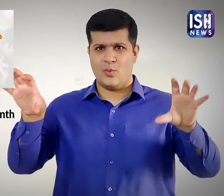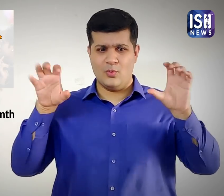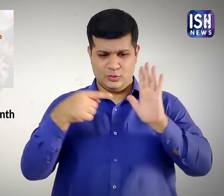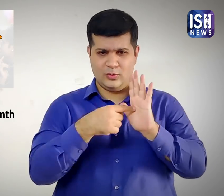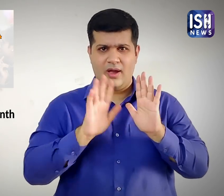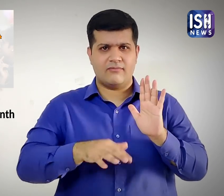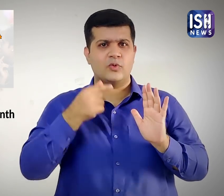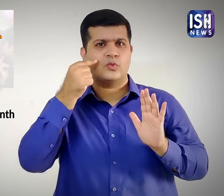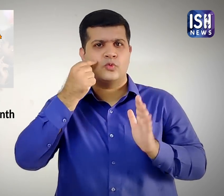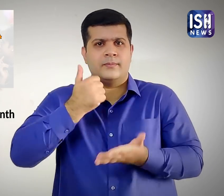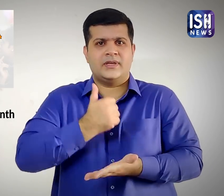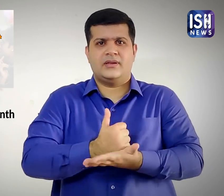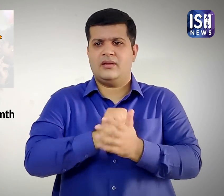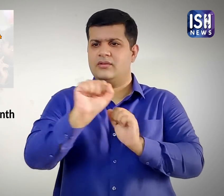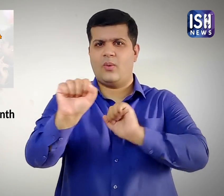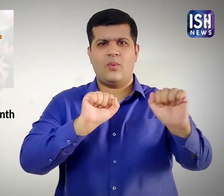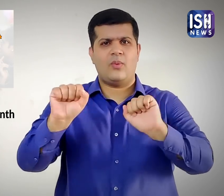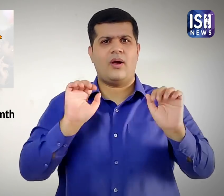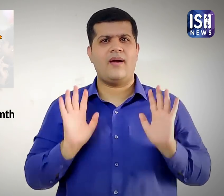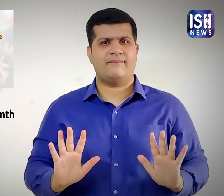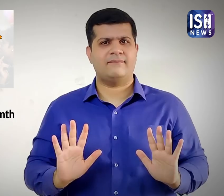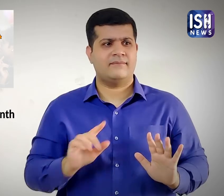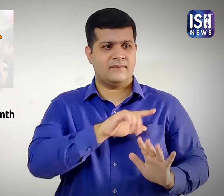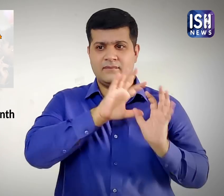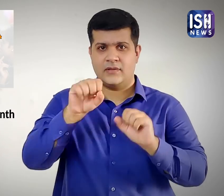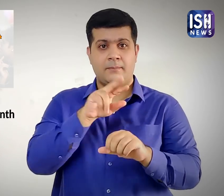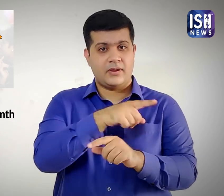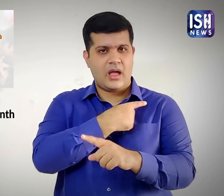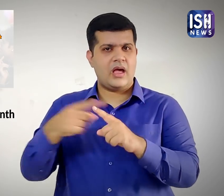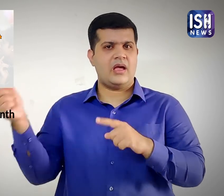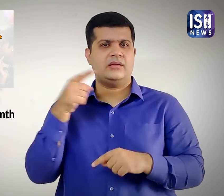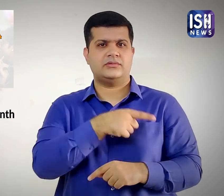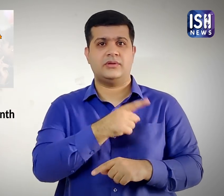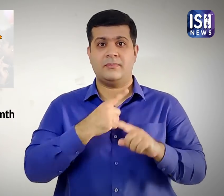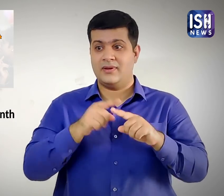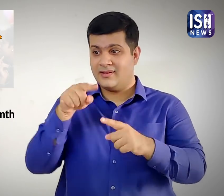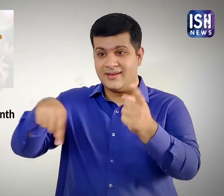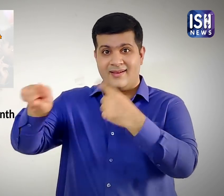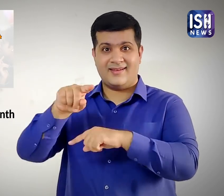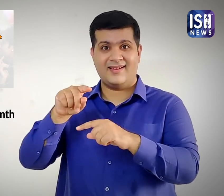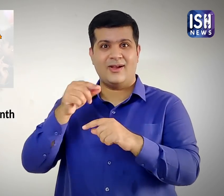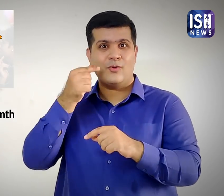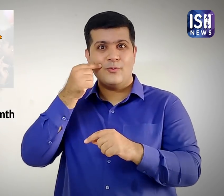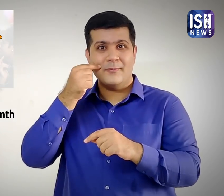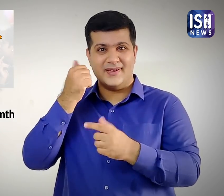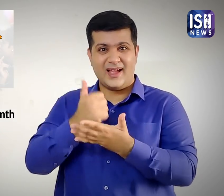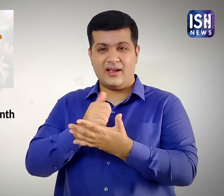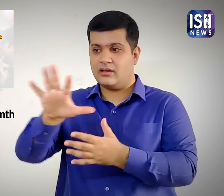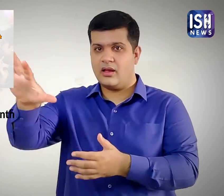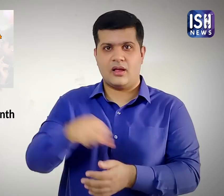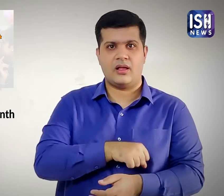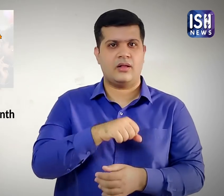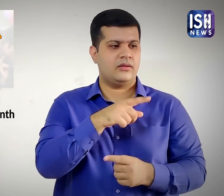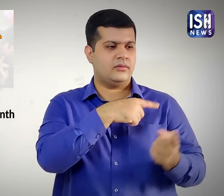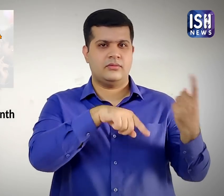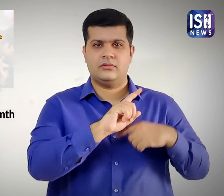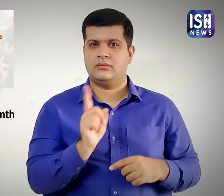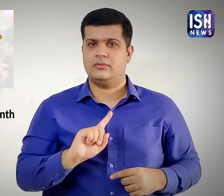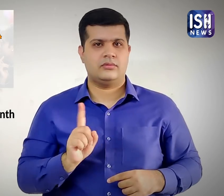क्यूंकि संविदान की अनुसार सभी को मानव अधिकार है, क्यूंकि कानून असंविदानिक था इसलिए उसे रद कर दिया